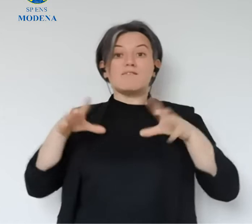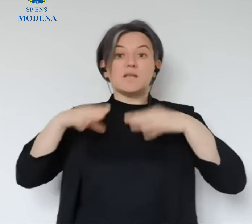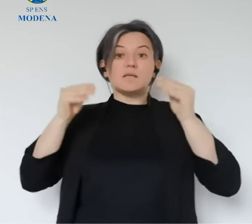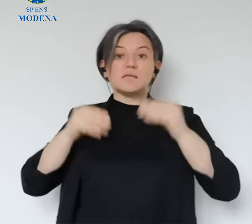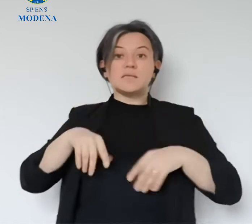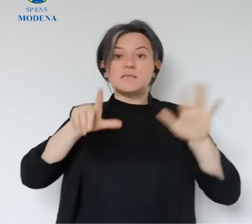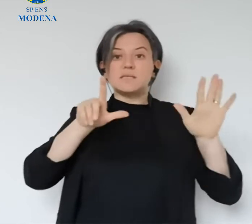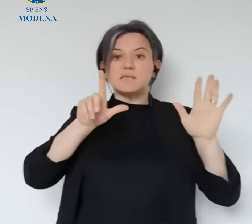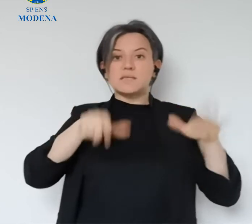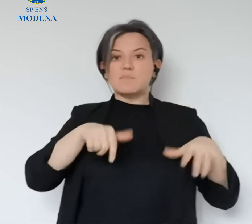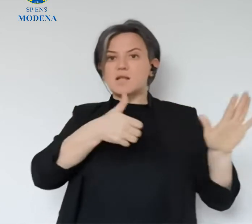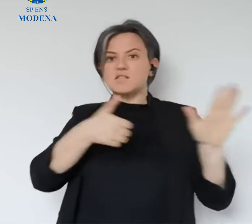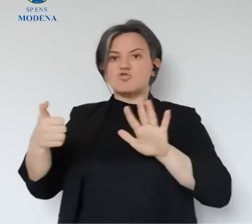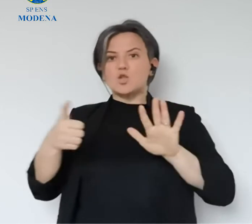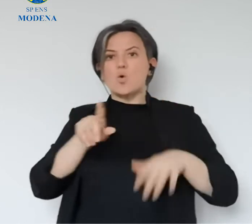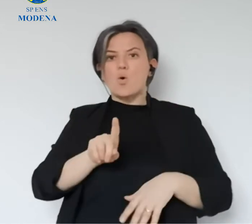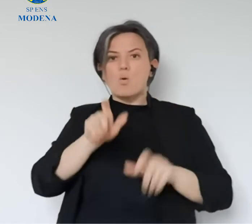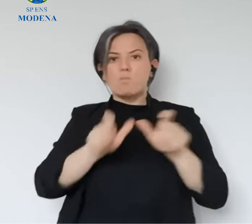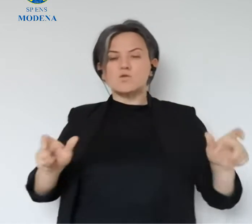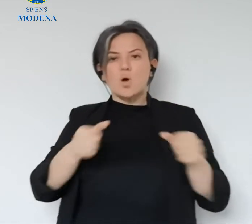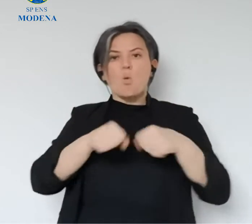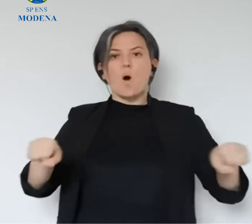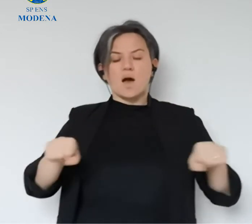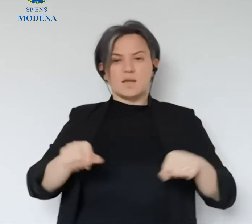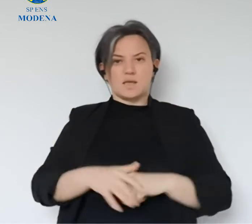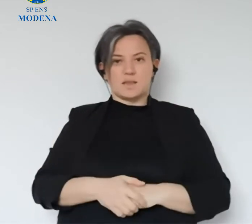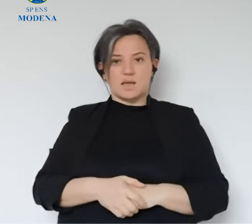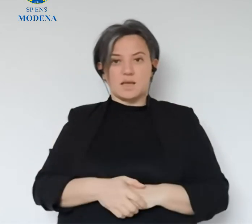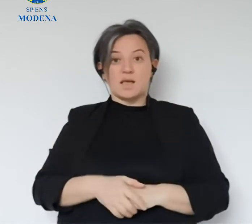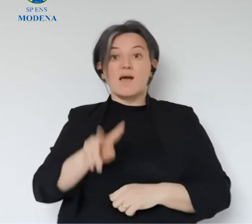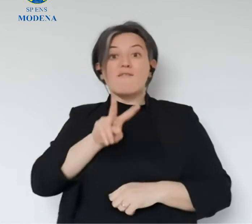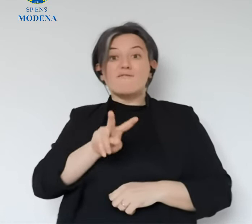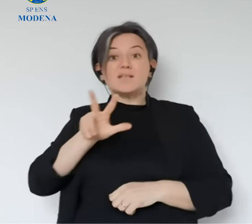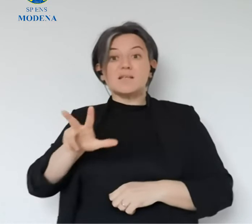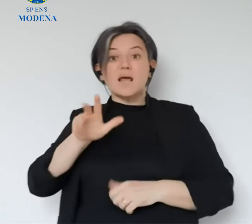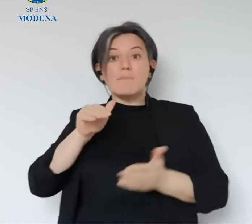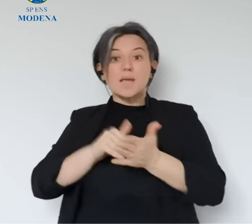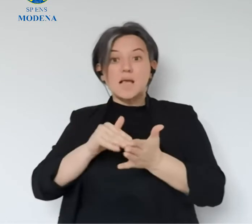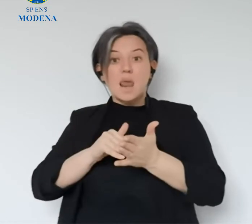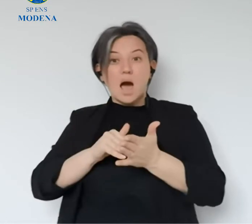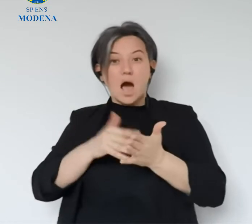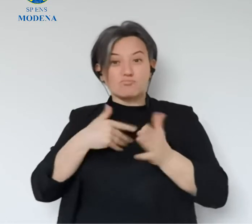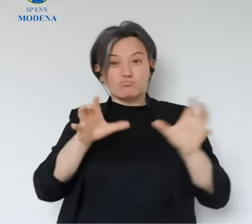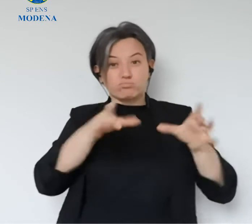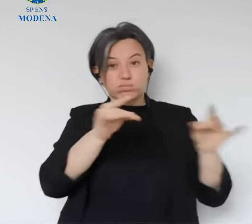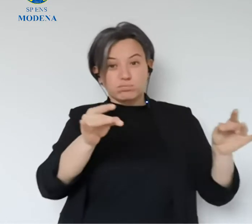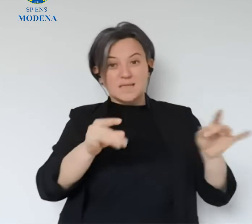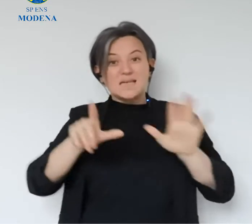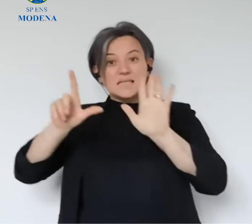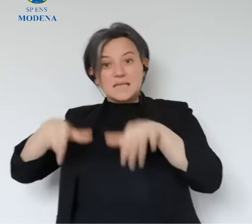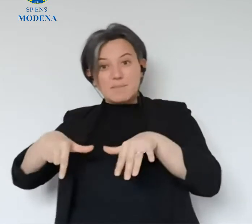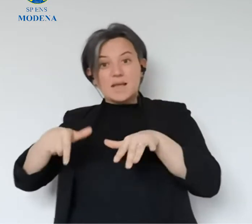sostanzialmente tra oggi e ieri, quindi dall'inizio della pandemia 6.701 persone sono